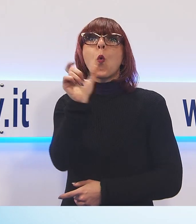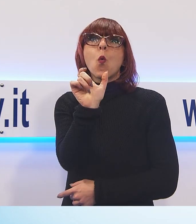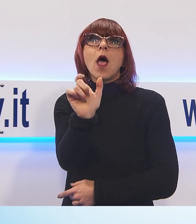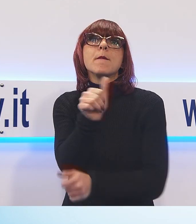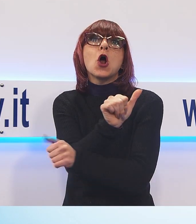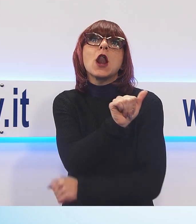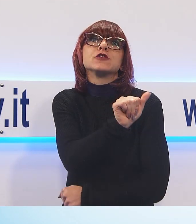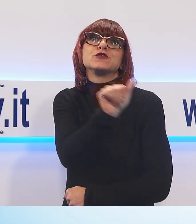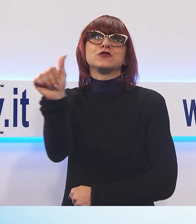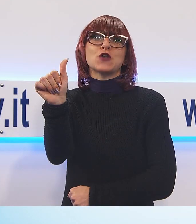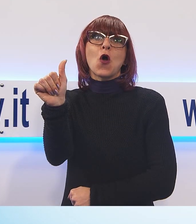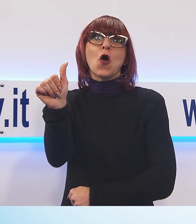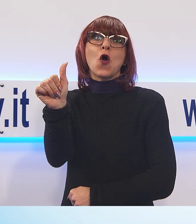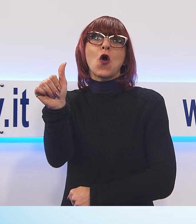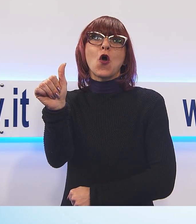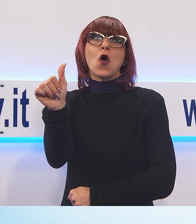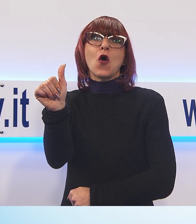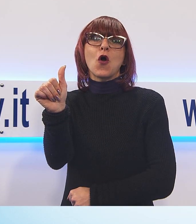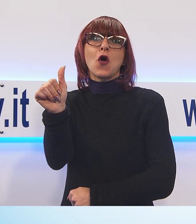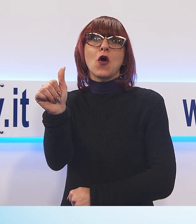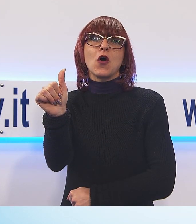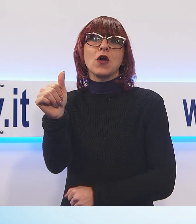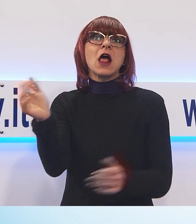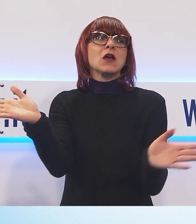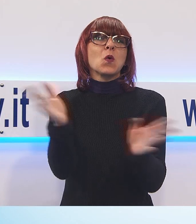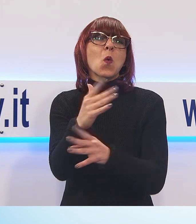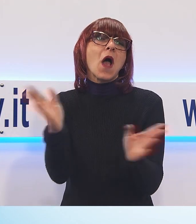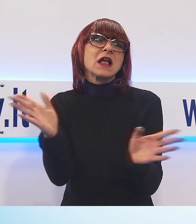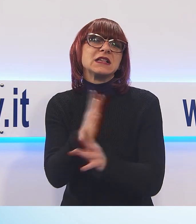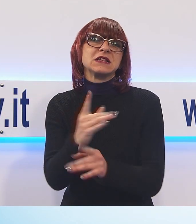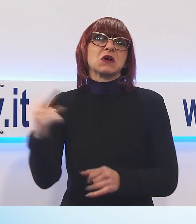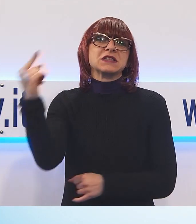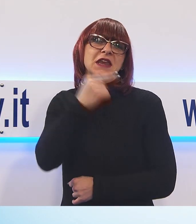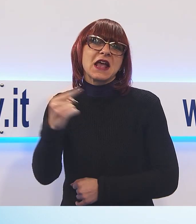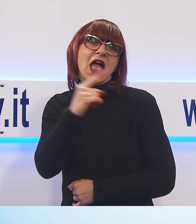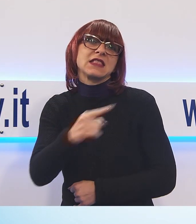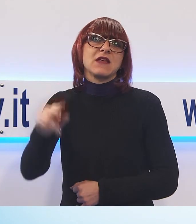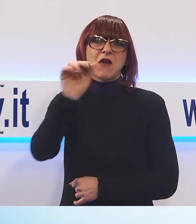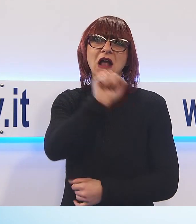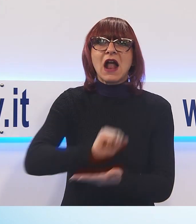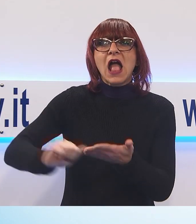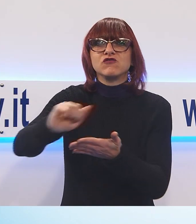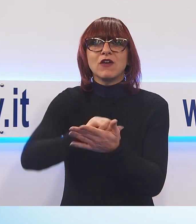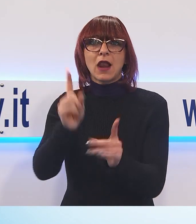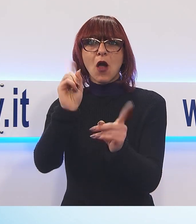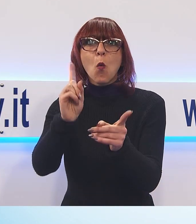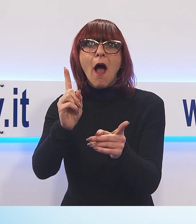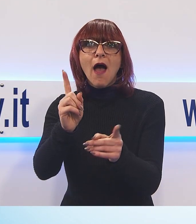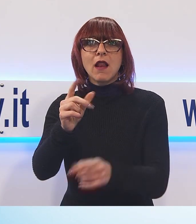che annulla tutto il buio e il male del mondo e questa parola è